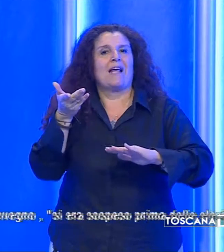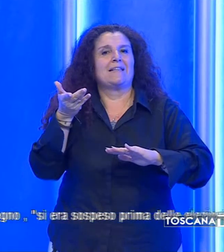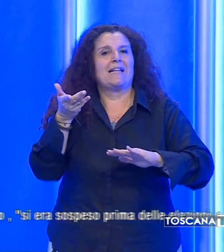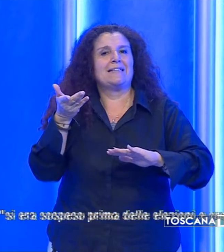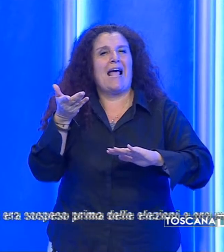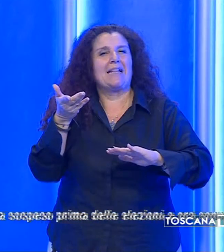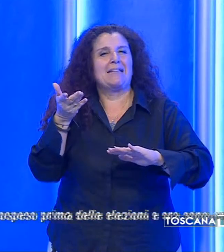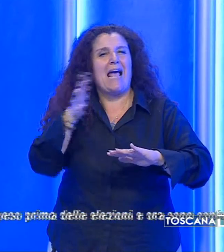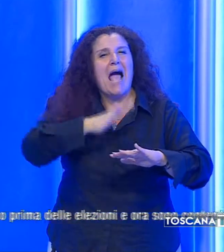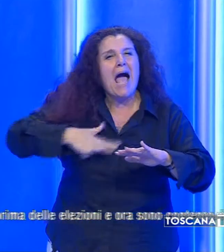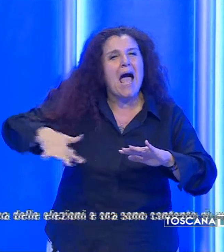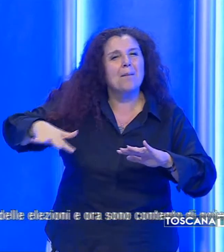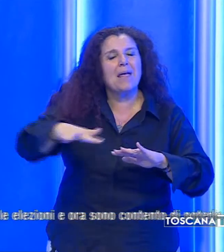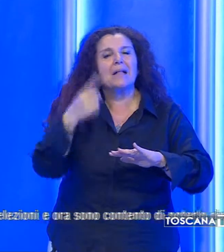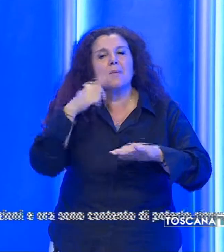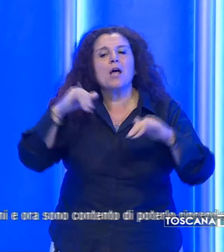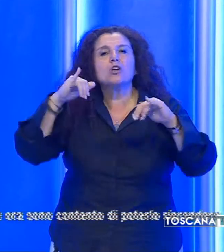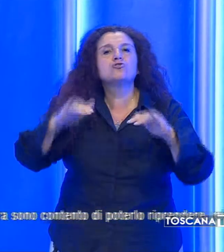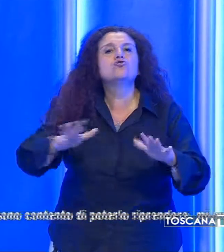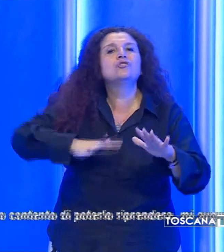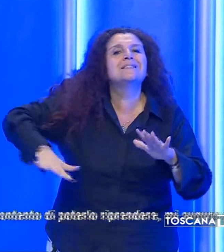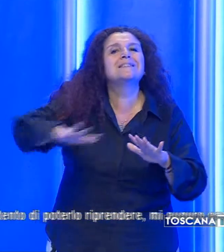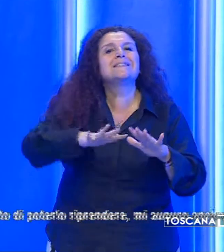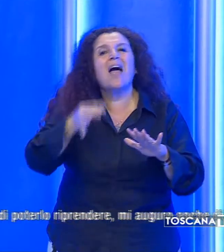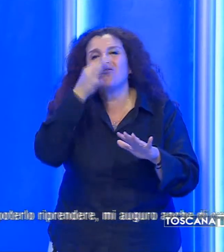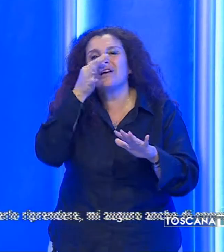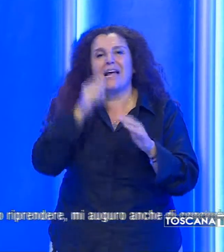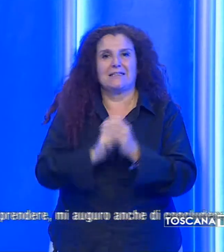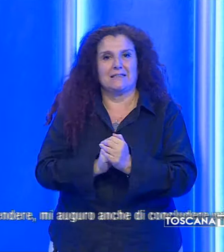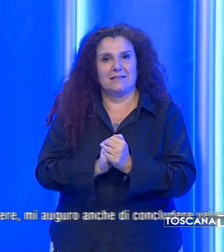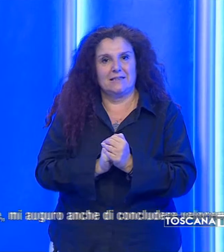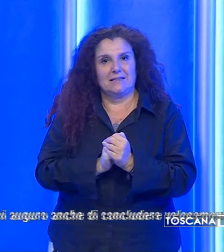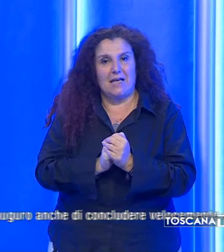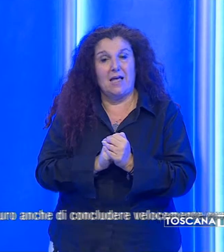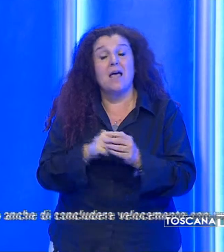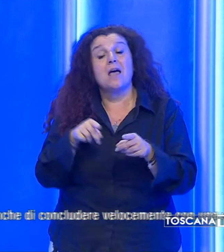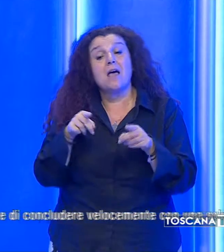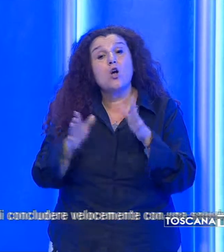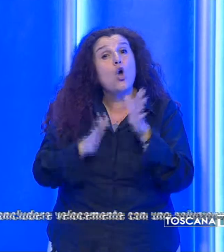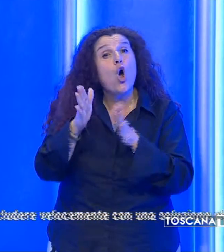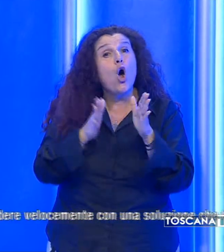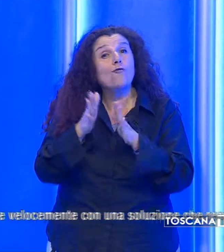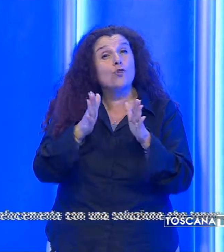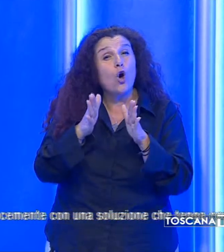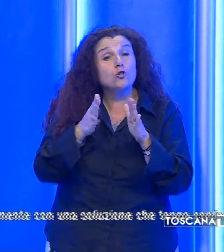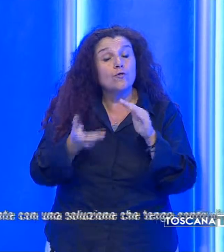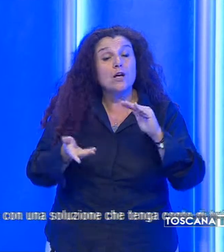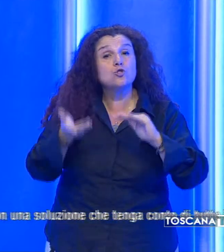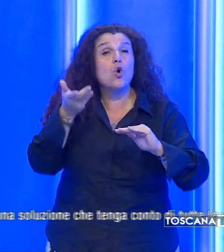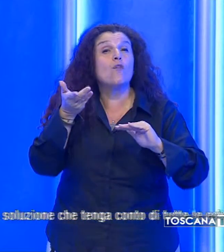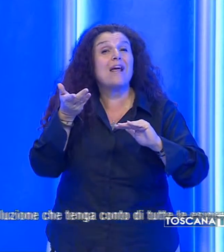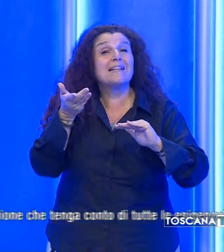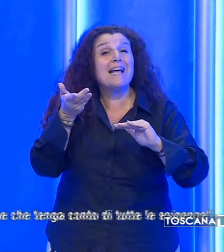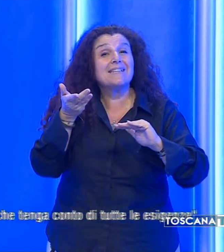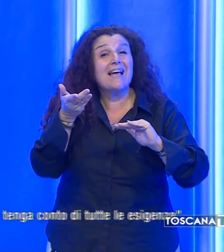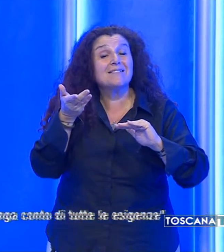paesaggio per la città metropolitana di Firenze. Il confronto fra soprintendenza